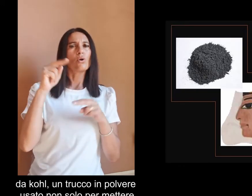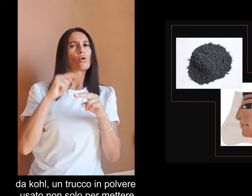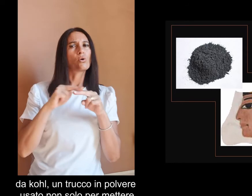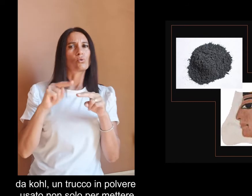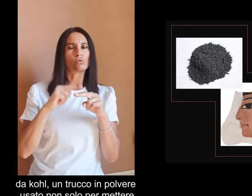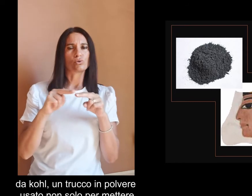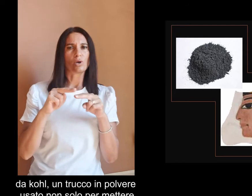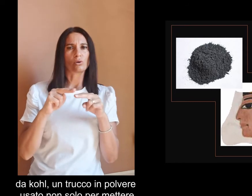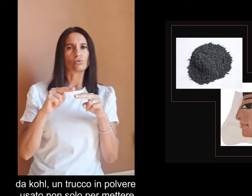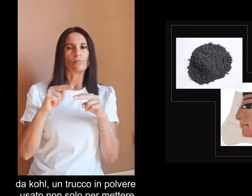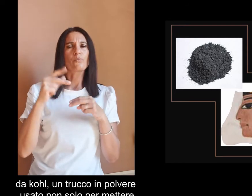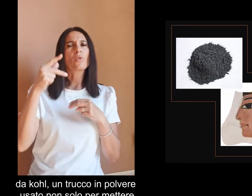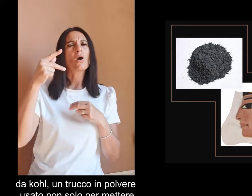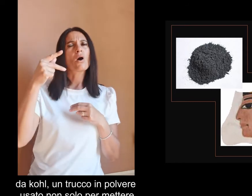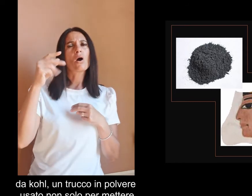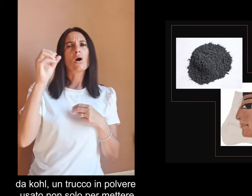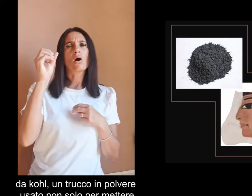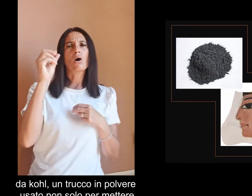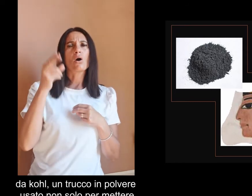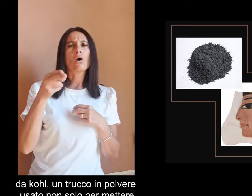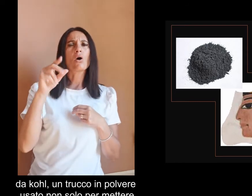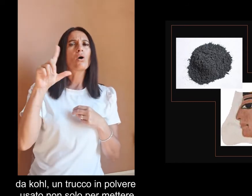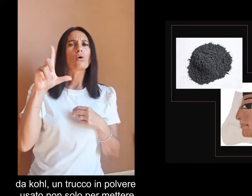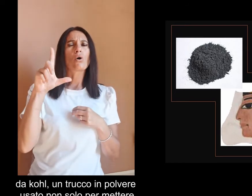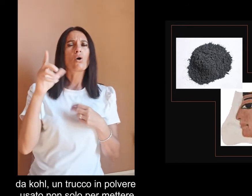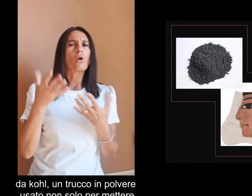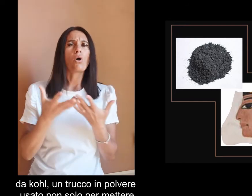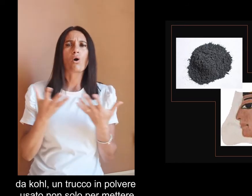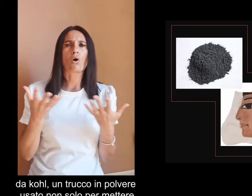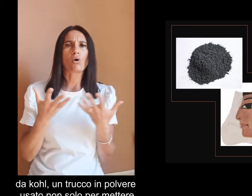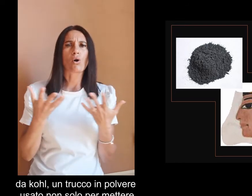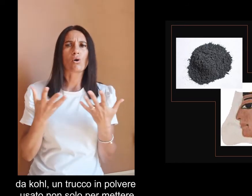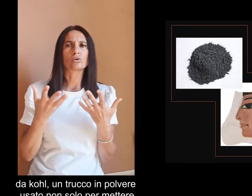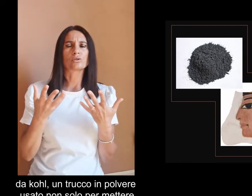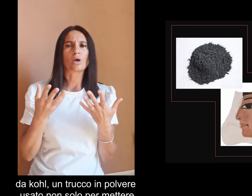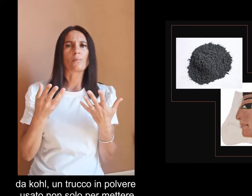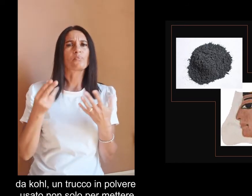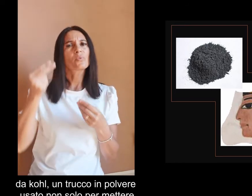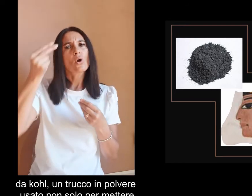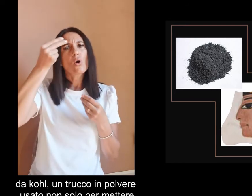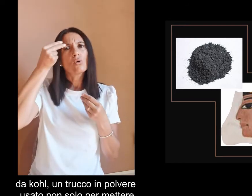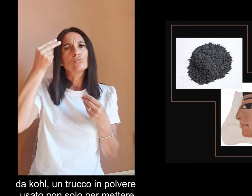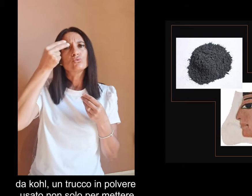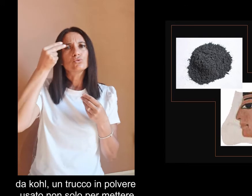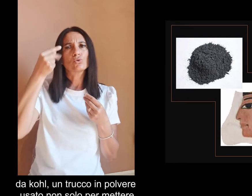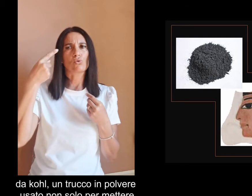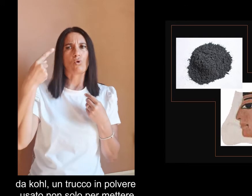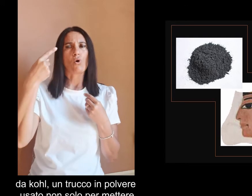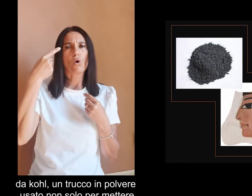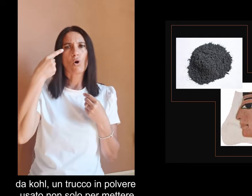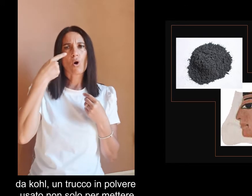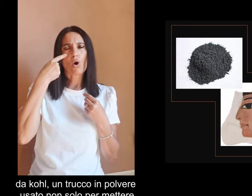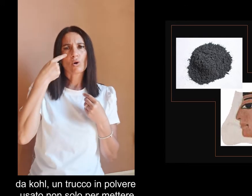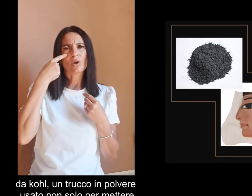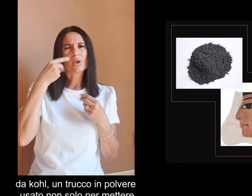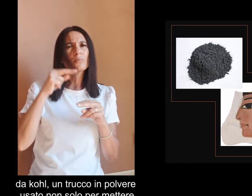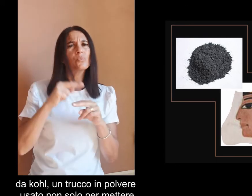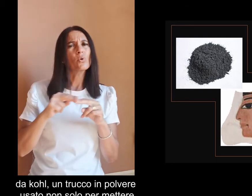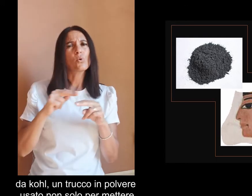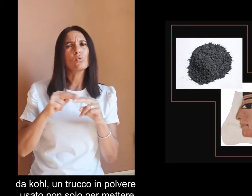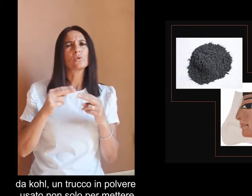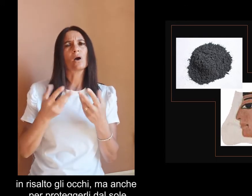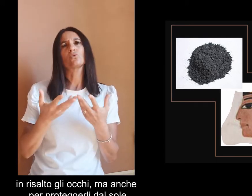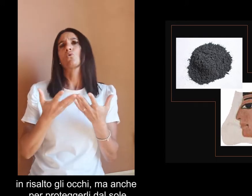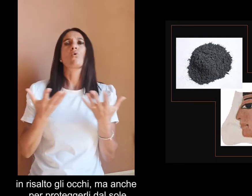in polvere usato non solo per mettere